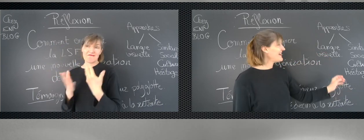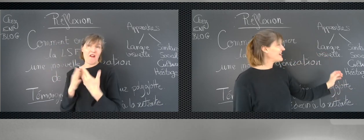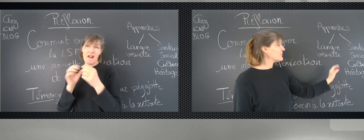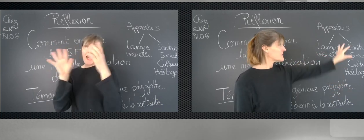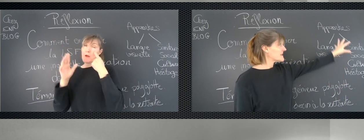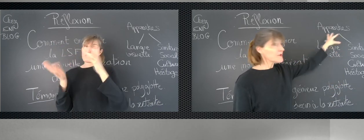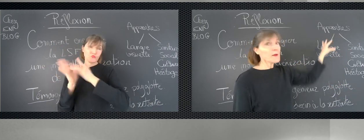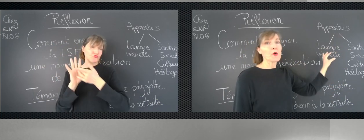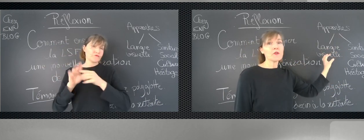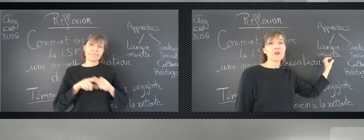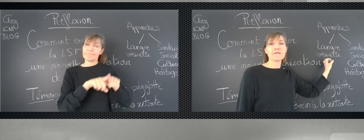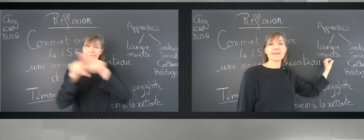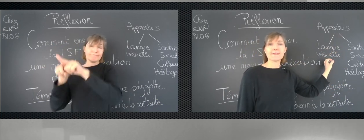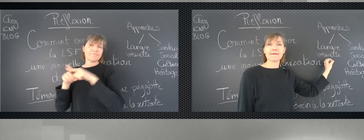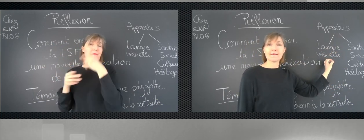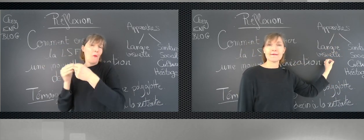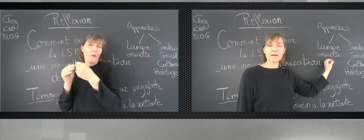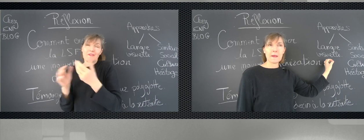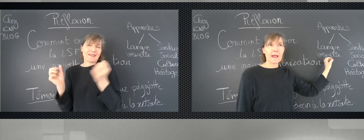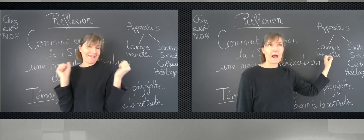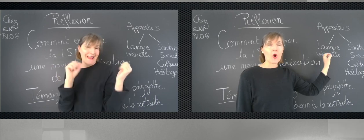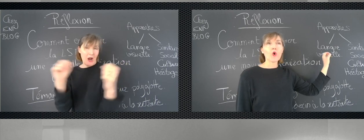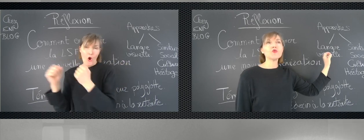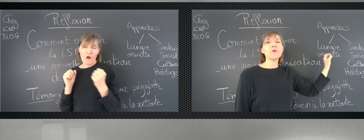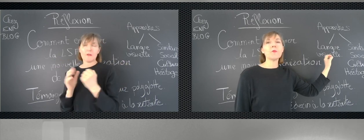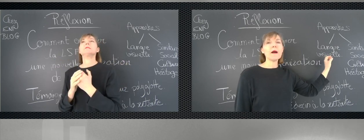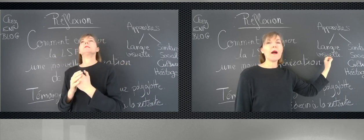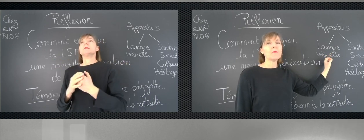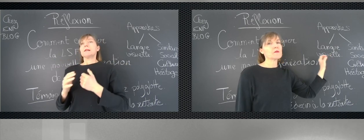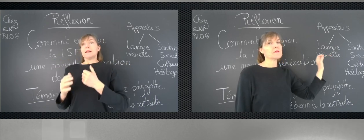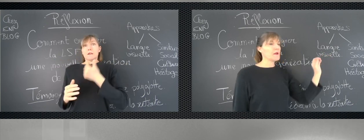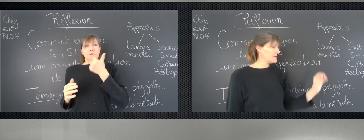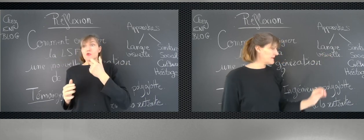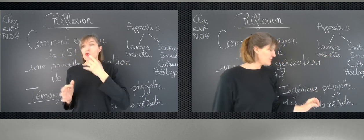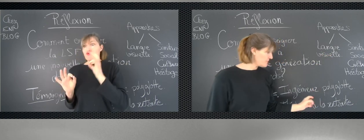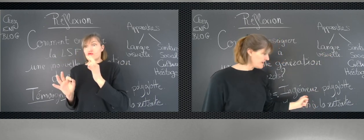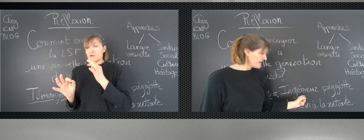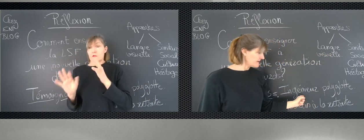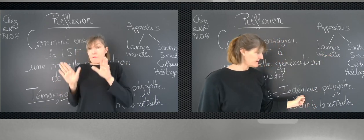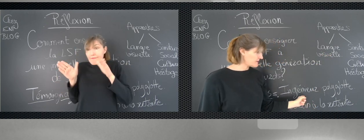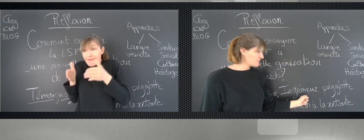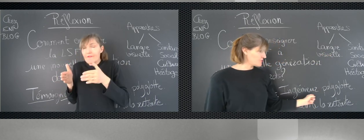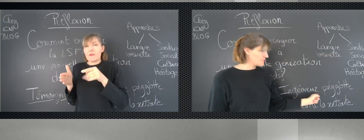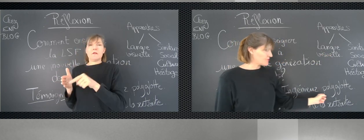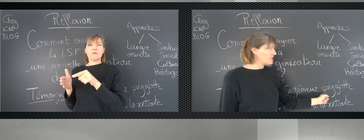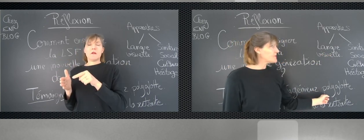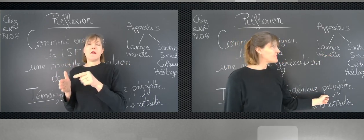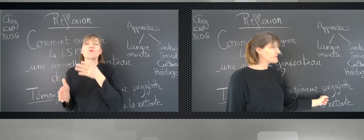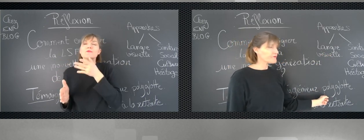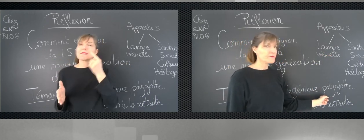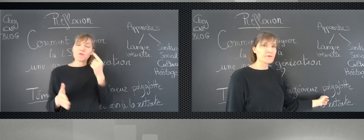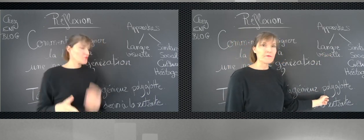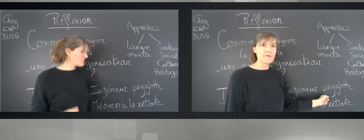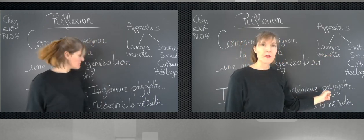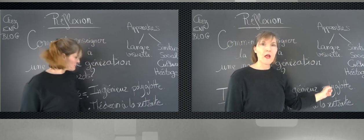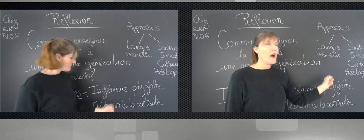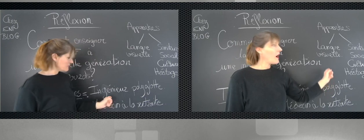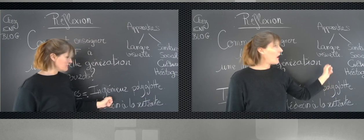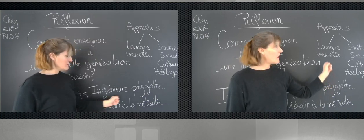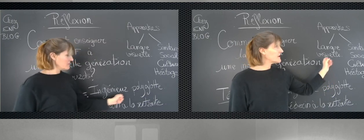Donc, c'est une approche en fait. On ne peut pas aborder un tel public comme ce monsieur en n